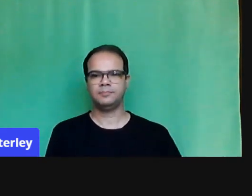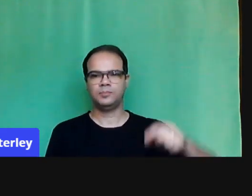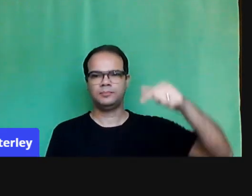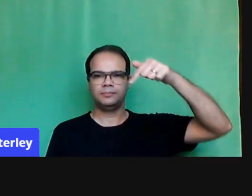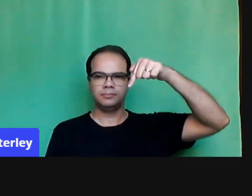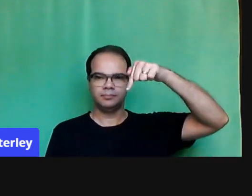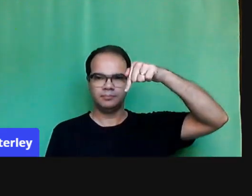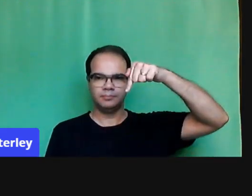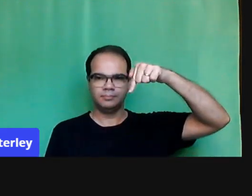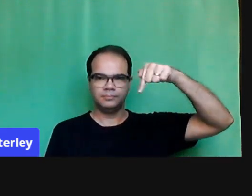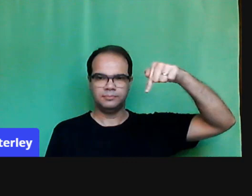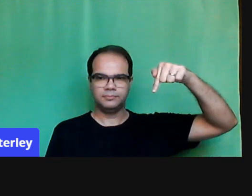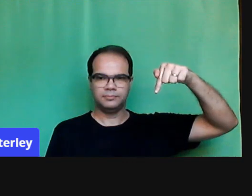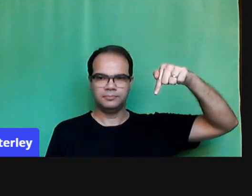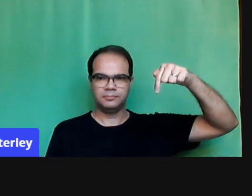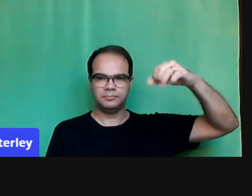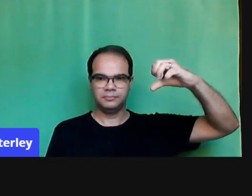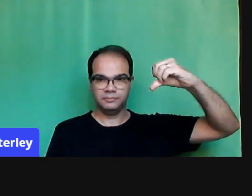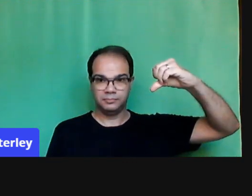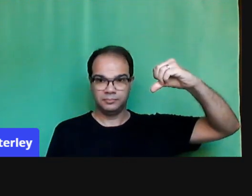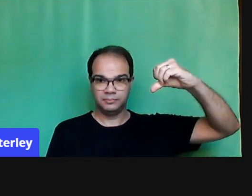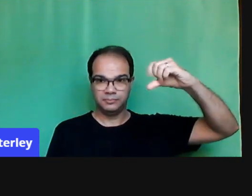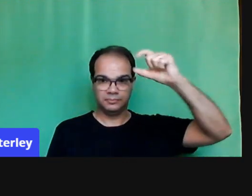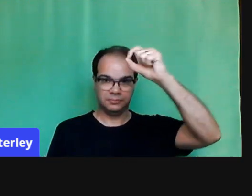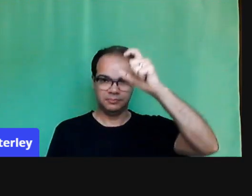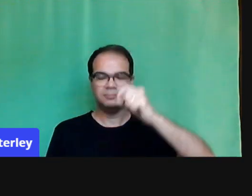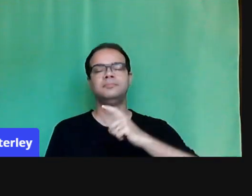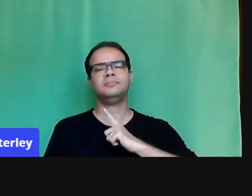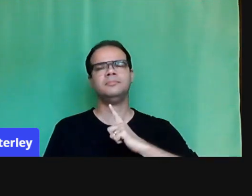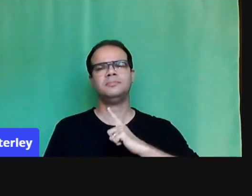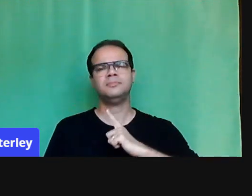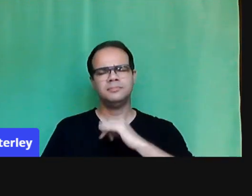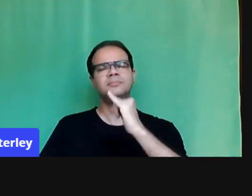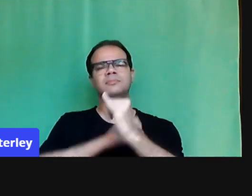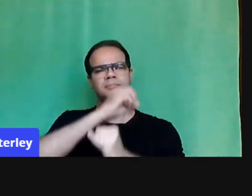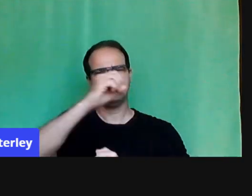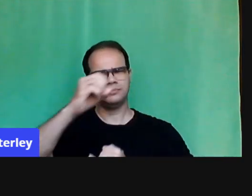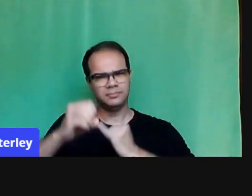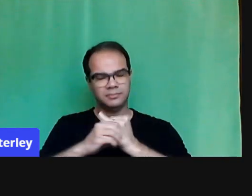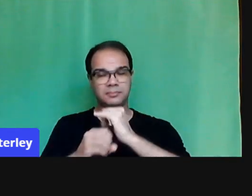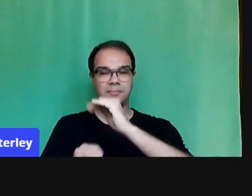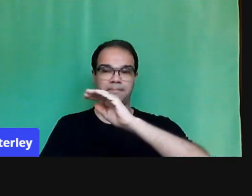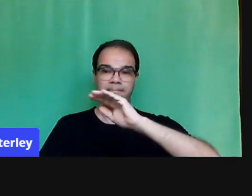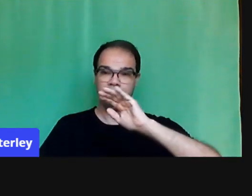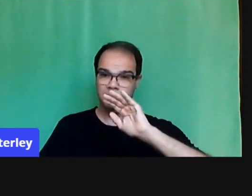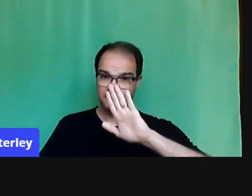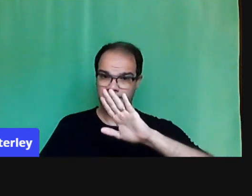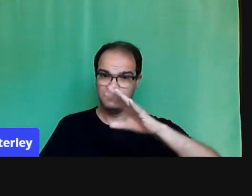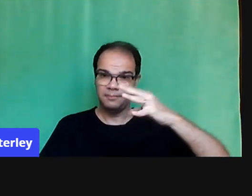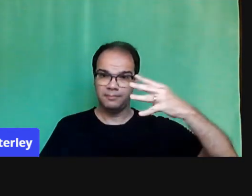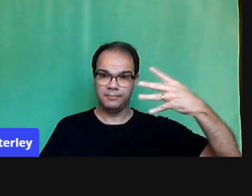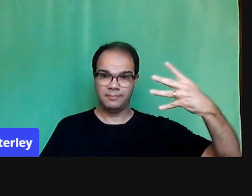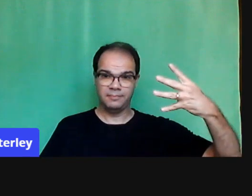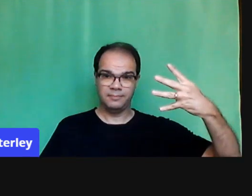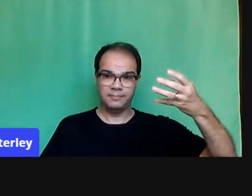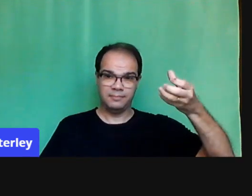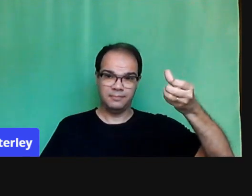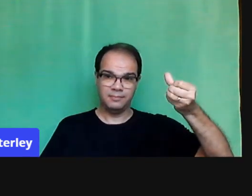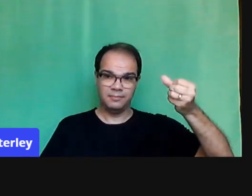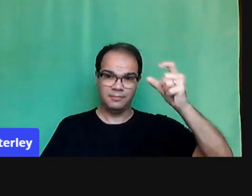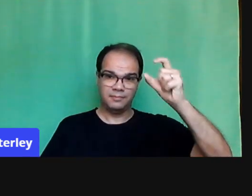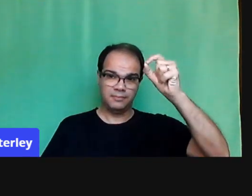do Brasil têm essa internet, mas 46% acessam apenas